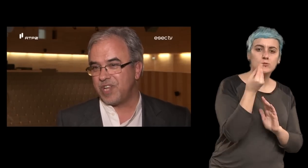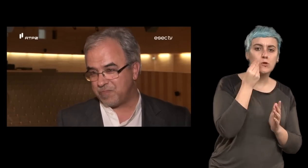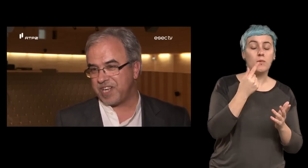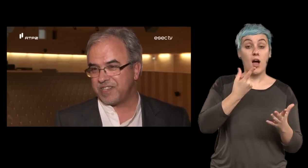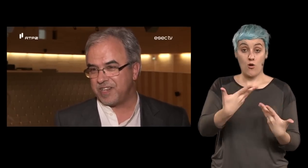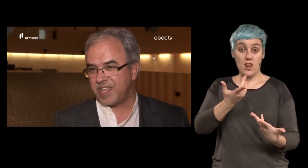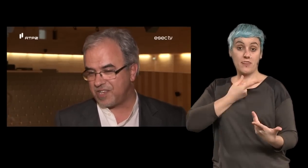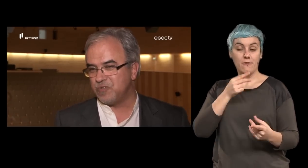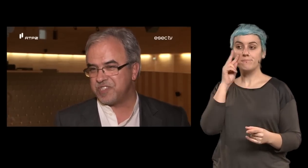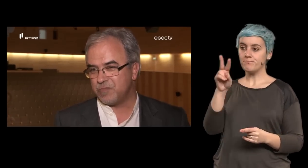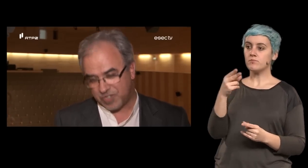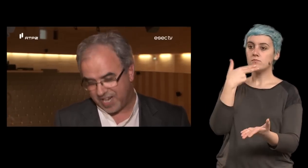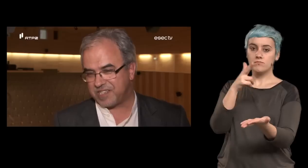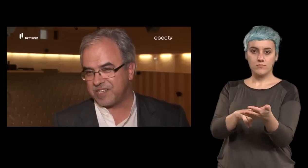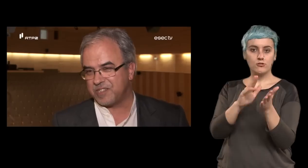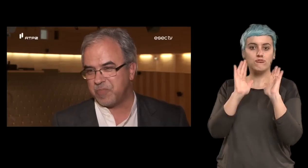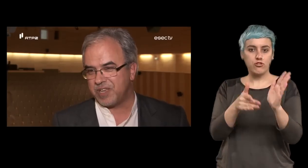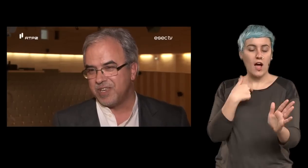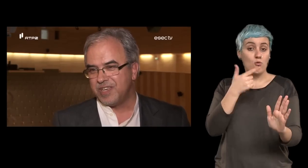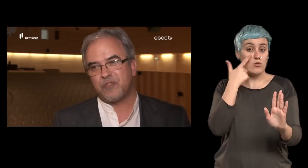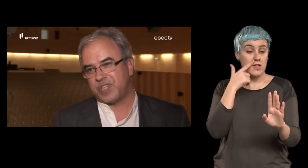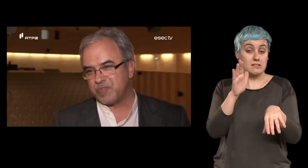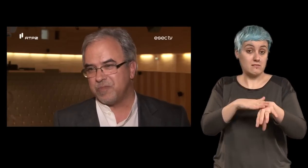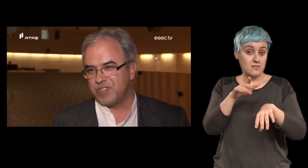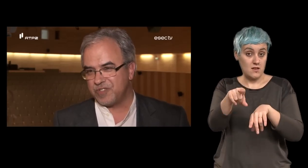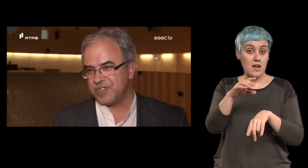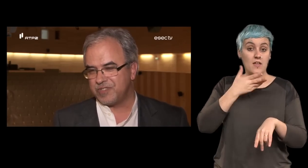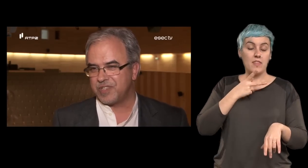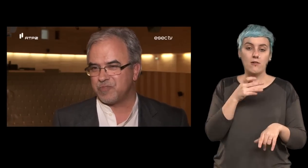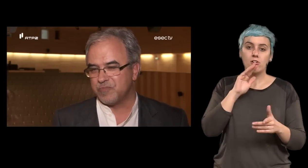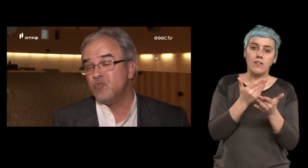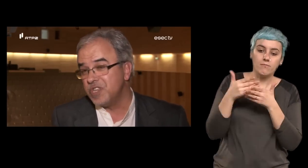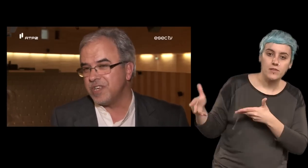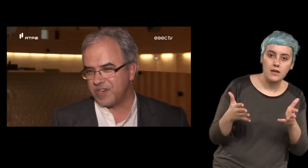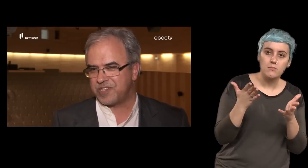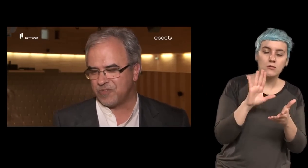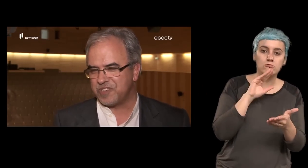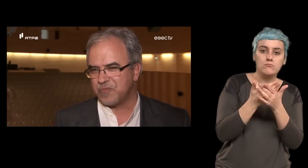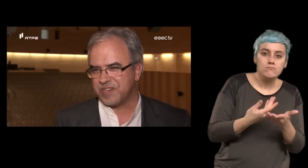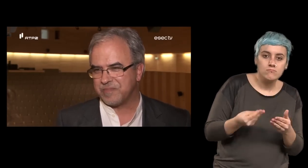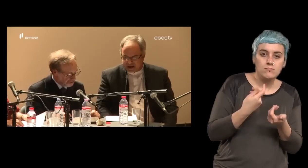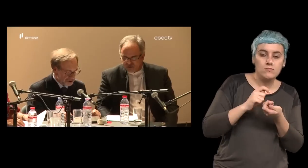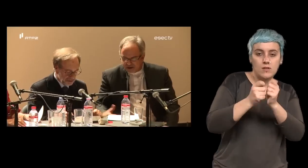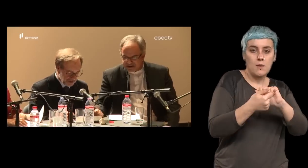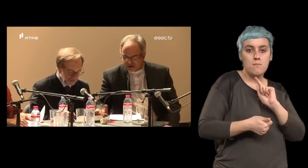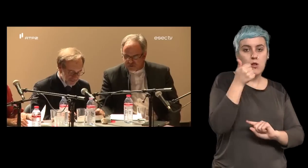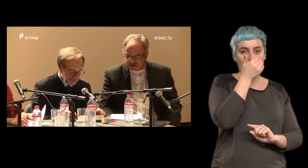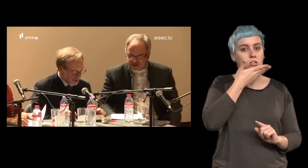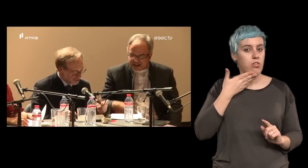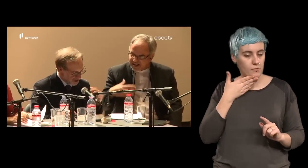olhar para essa realidade que conhecemos graças a ele também e encontrarmos caminhos de digamos de melhoria da nossa condição humana é que durante séculos pensou-se que era